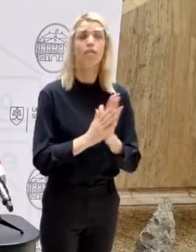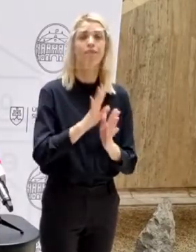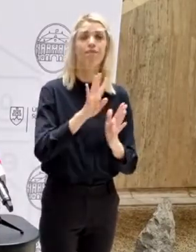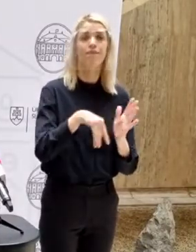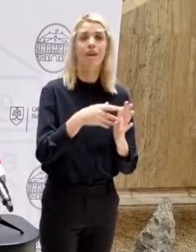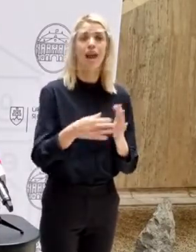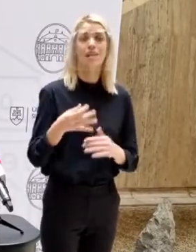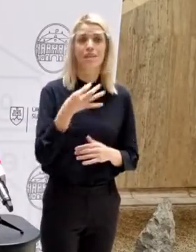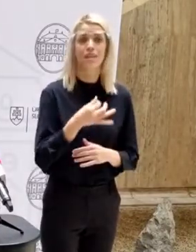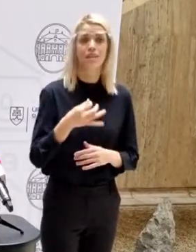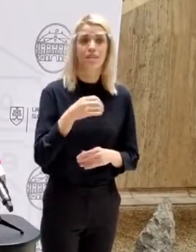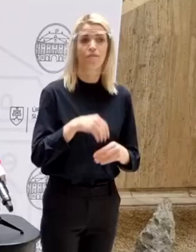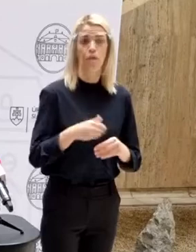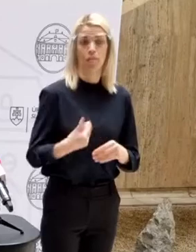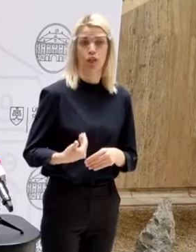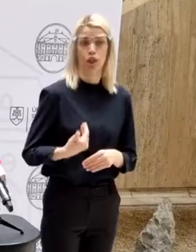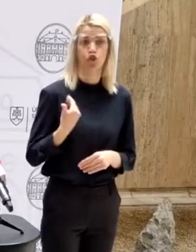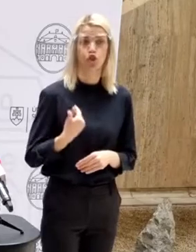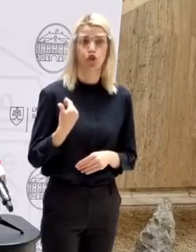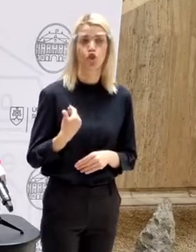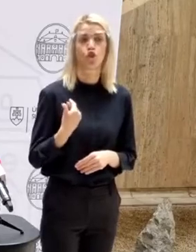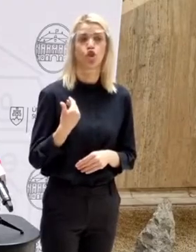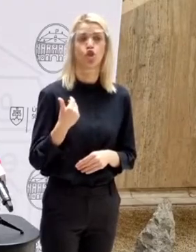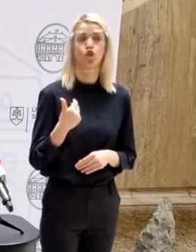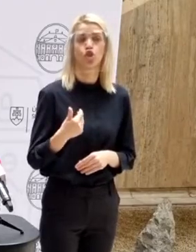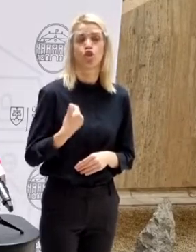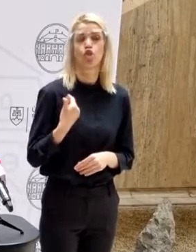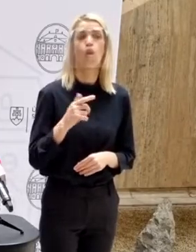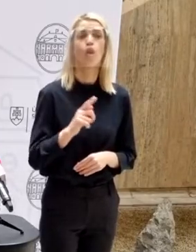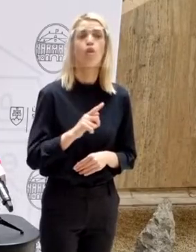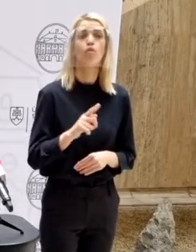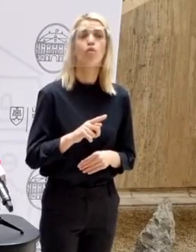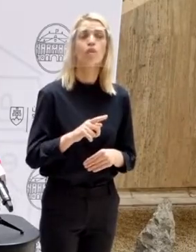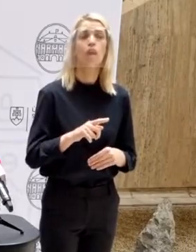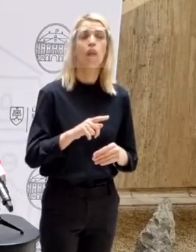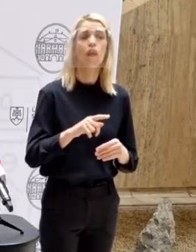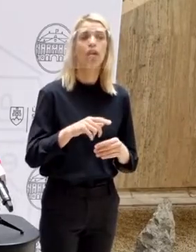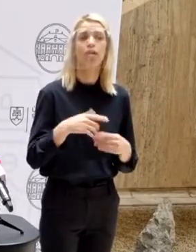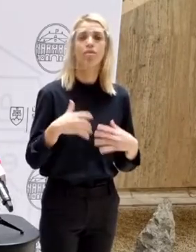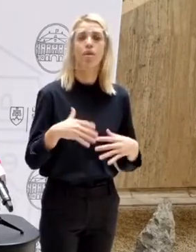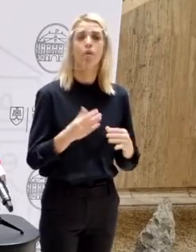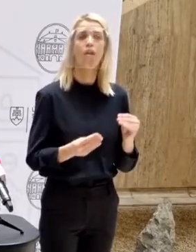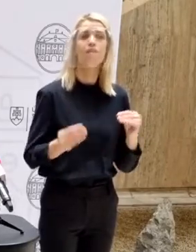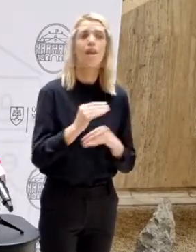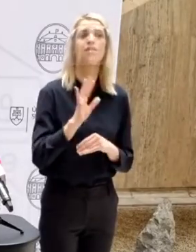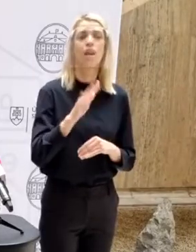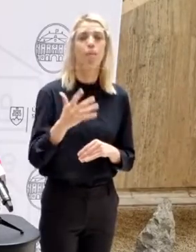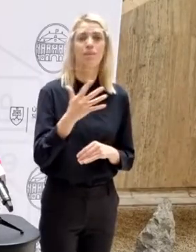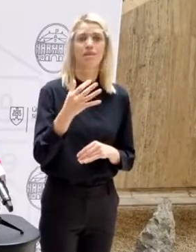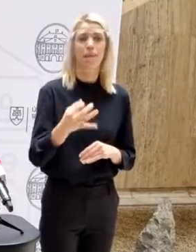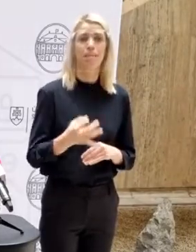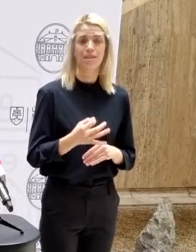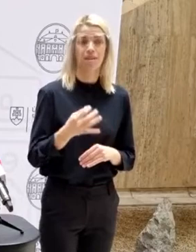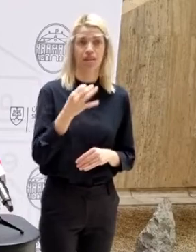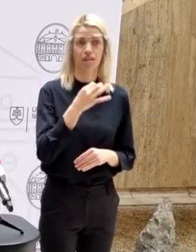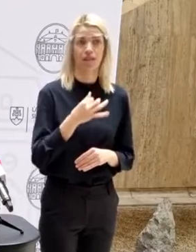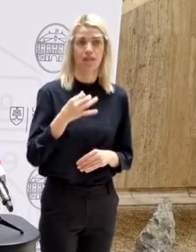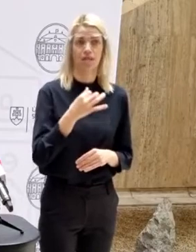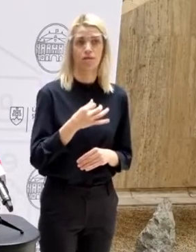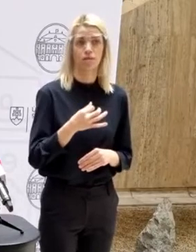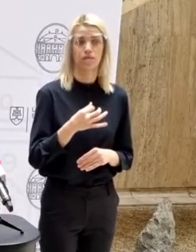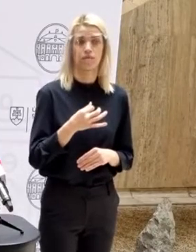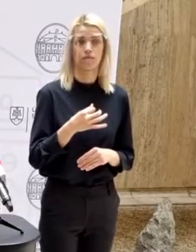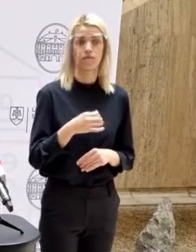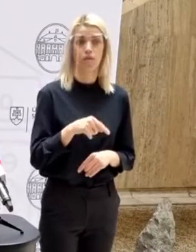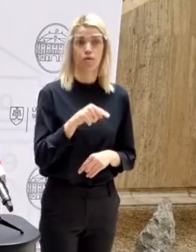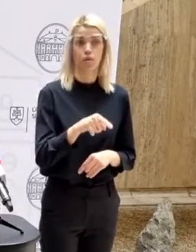testy. Týka sa to škôl, ktoré nevykázali viac ako 50 % testov. Treba si uvedomiť,